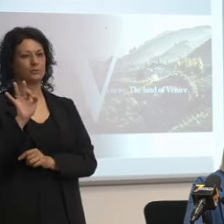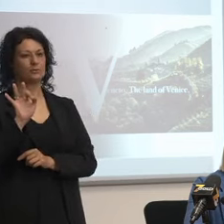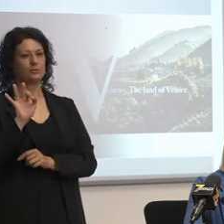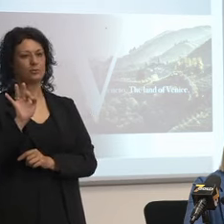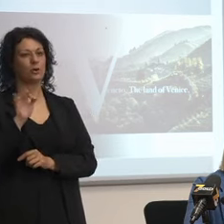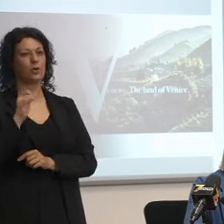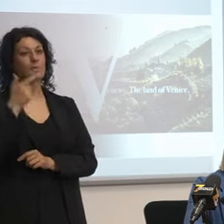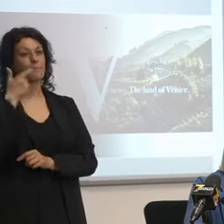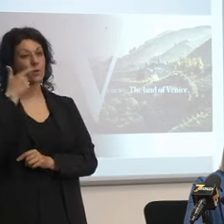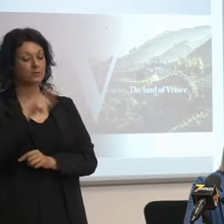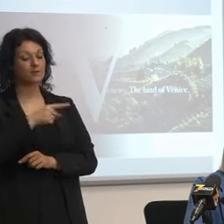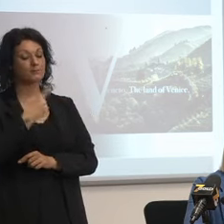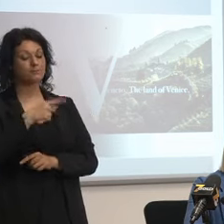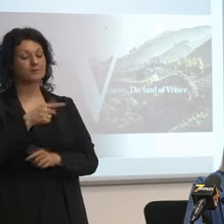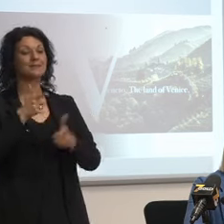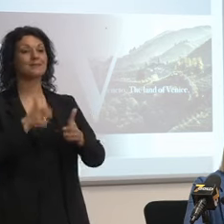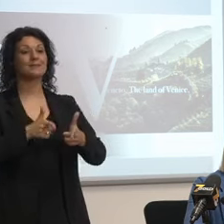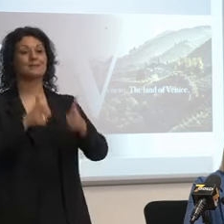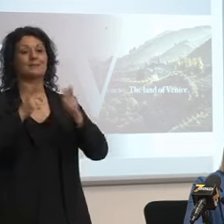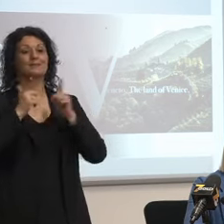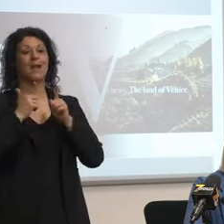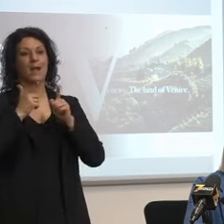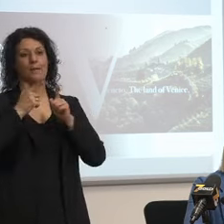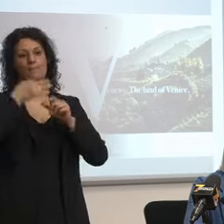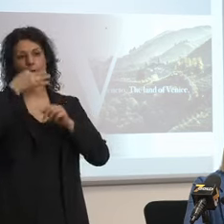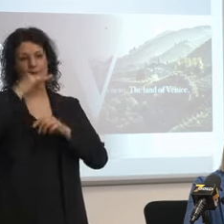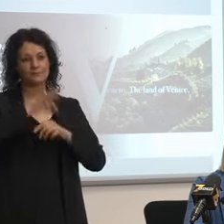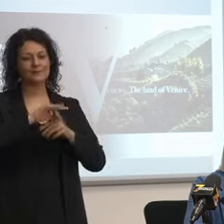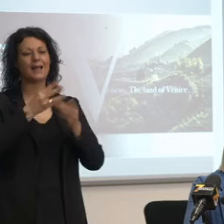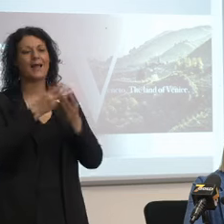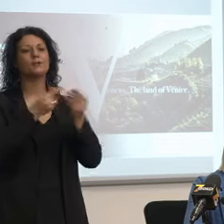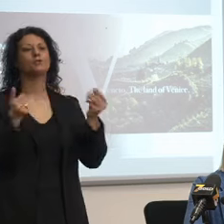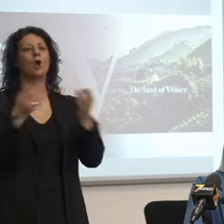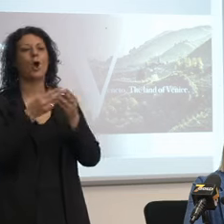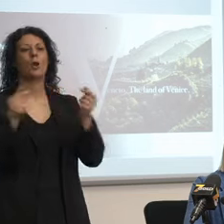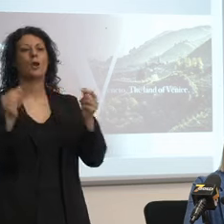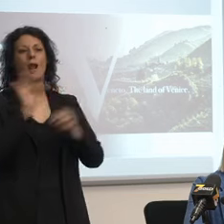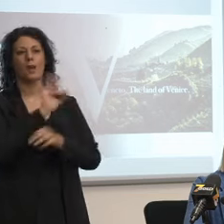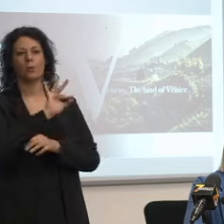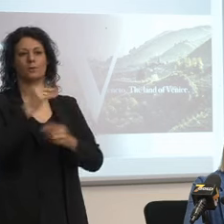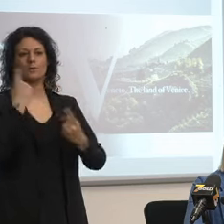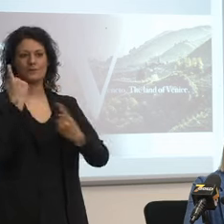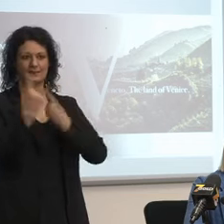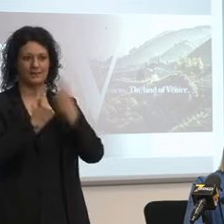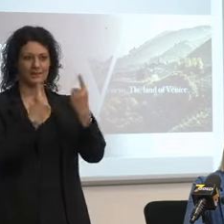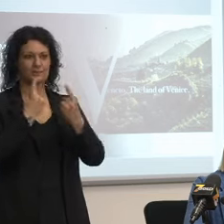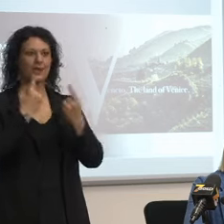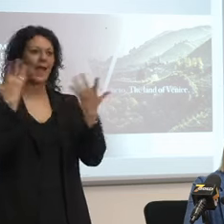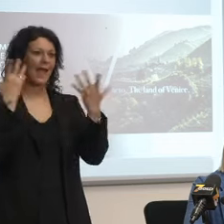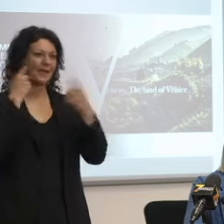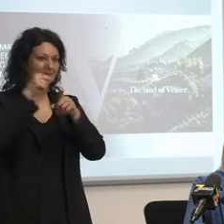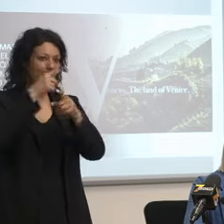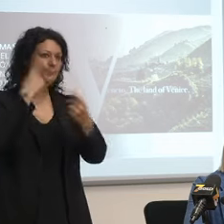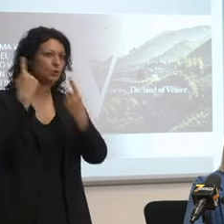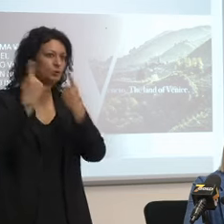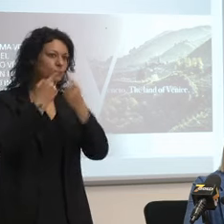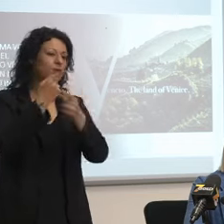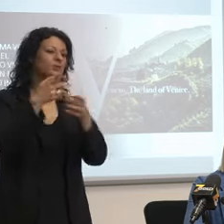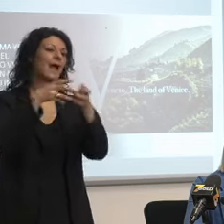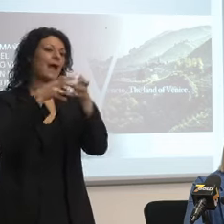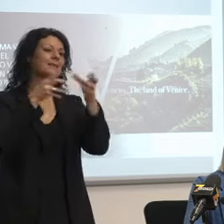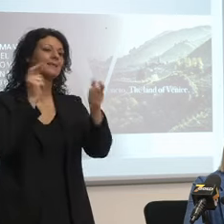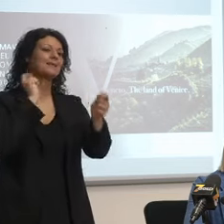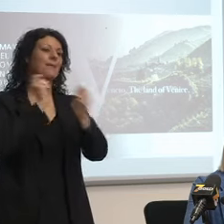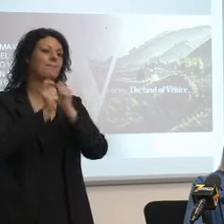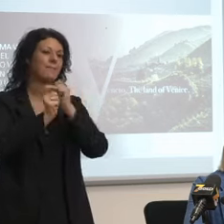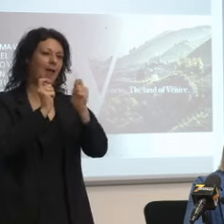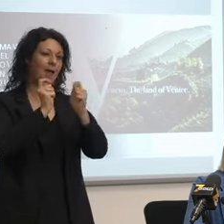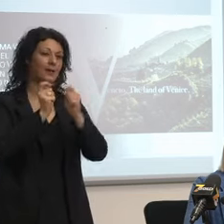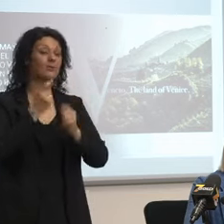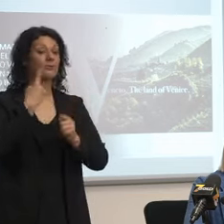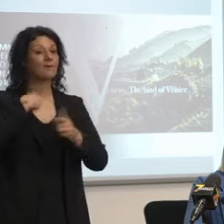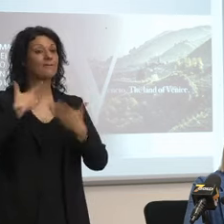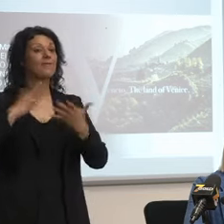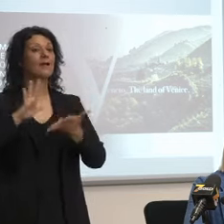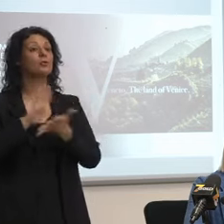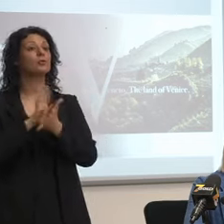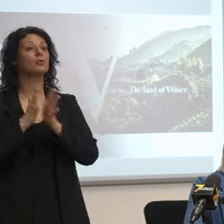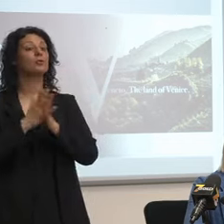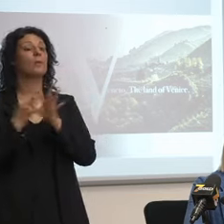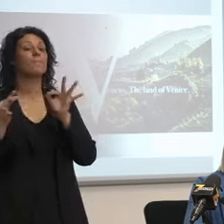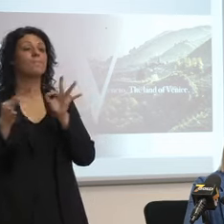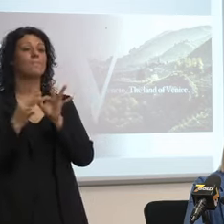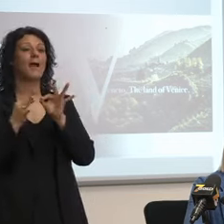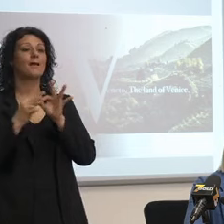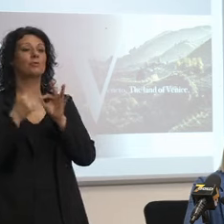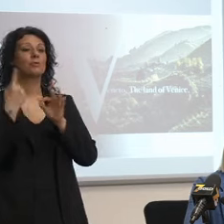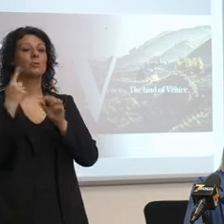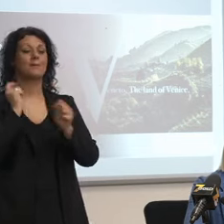risolvere alcune situazioni come quelle appunto relative all'azienda ospedaliera di Padua nel patto per la salute è stato messo fino